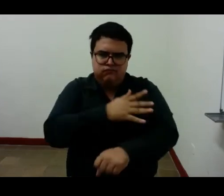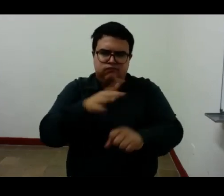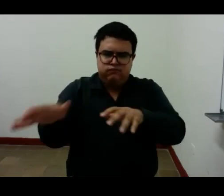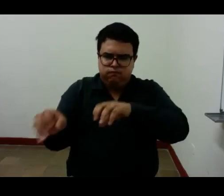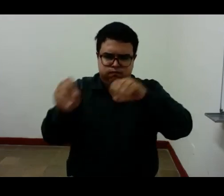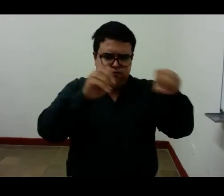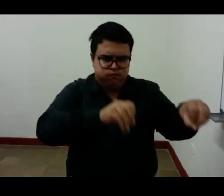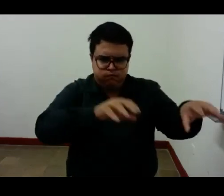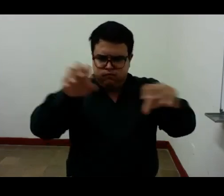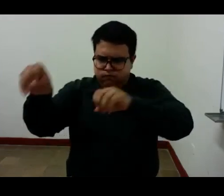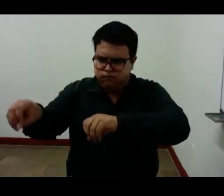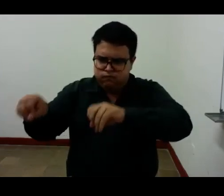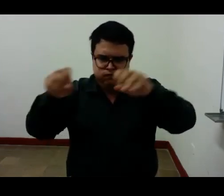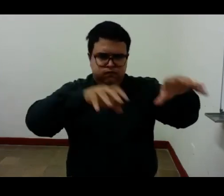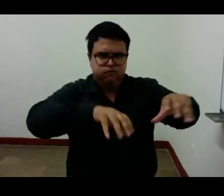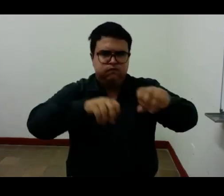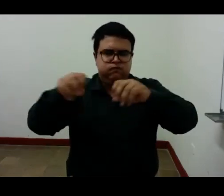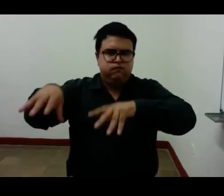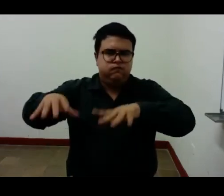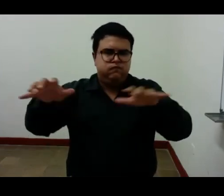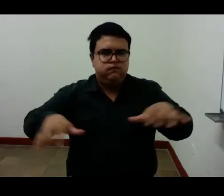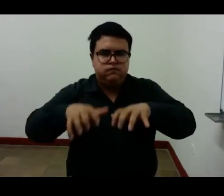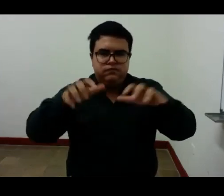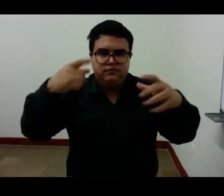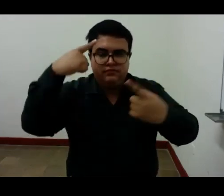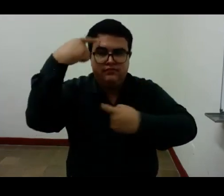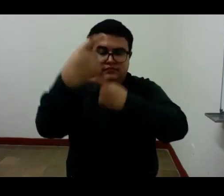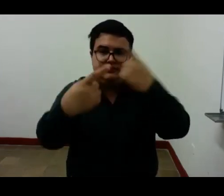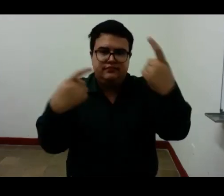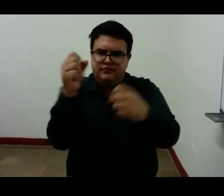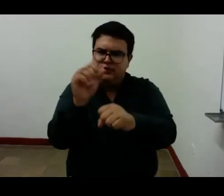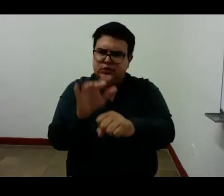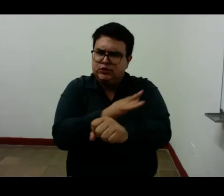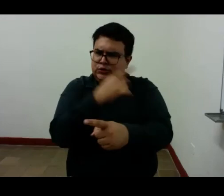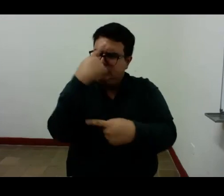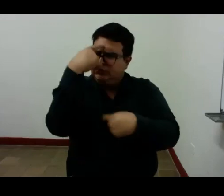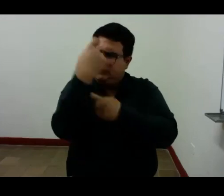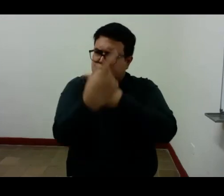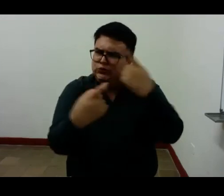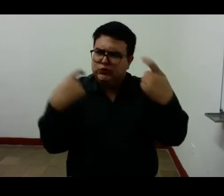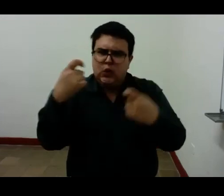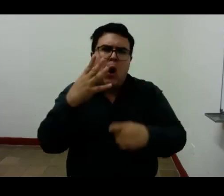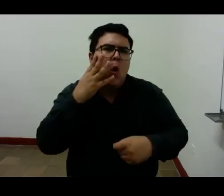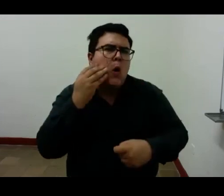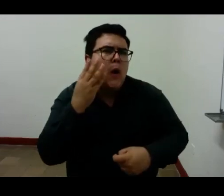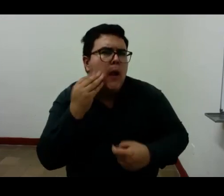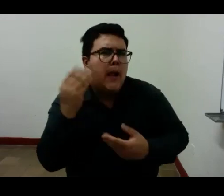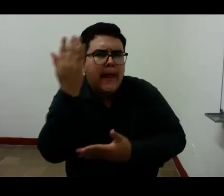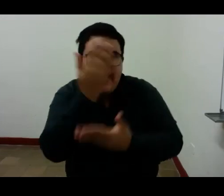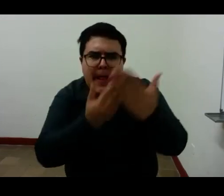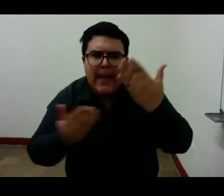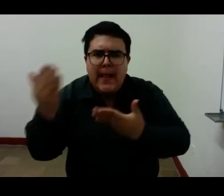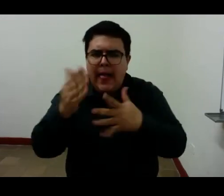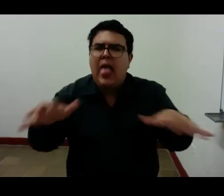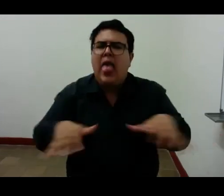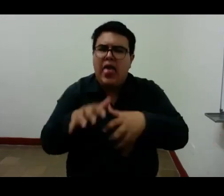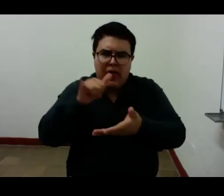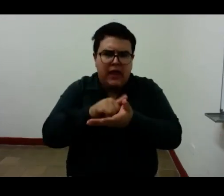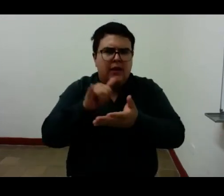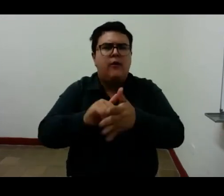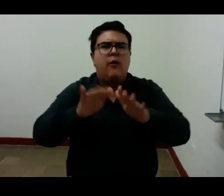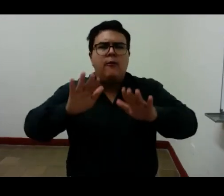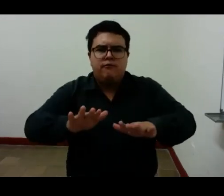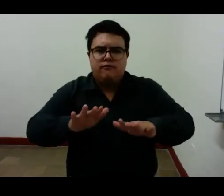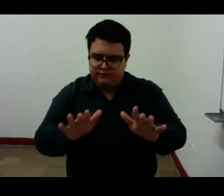de Lisboa estaba André Michos experimentando lo mismo y sin